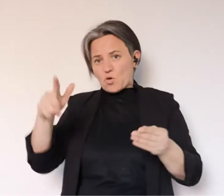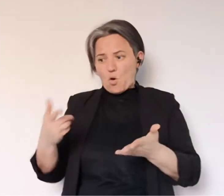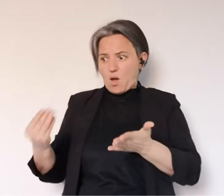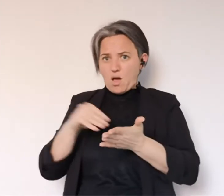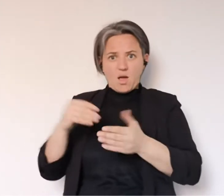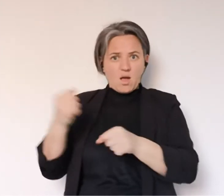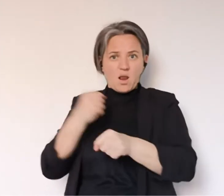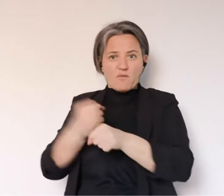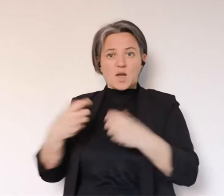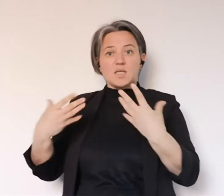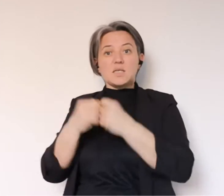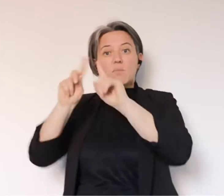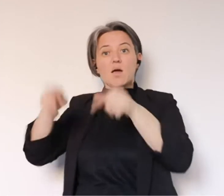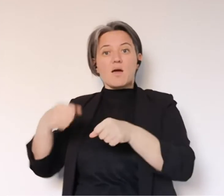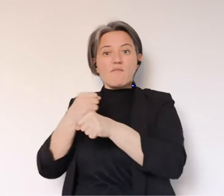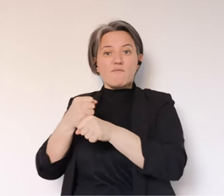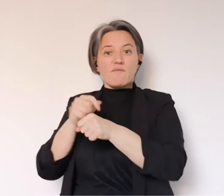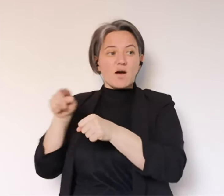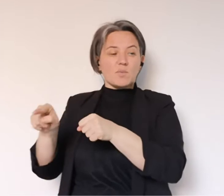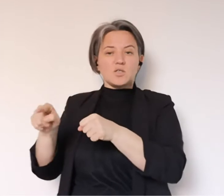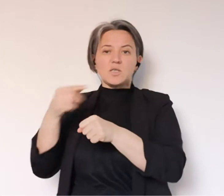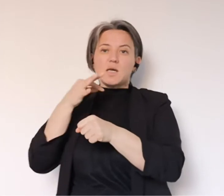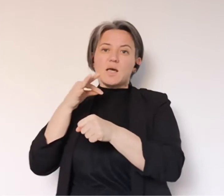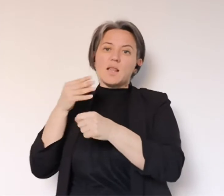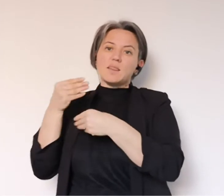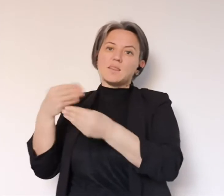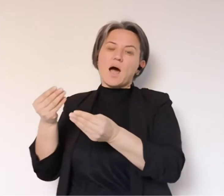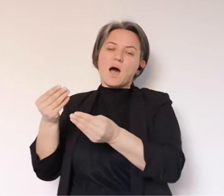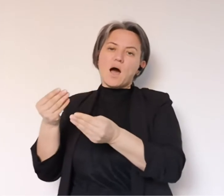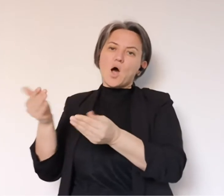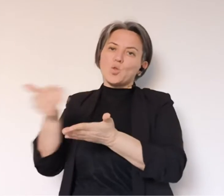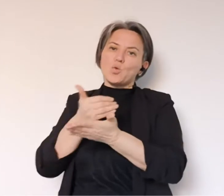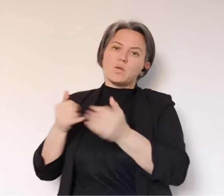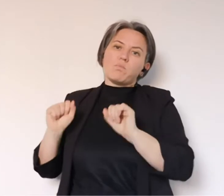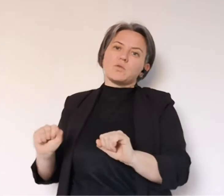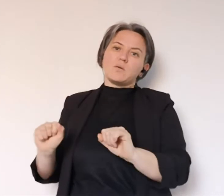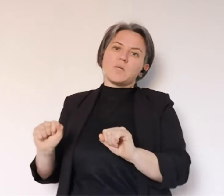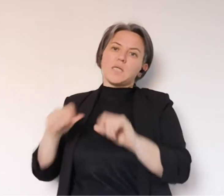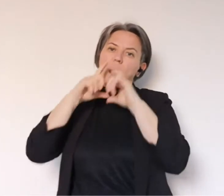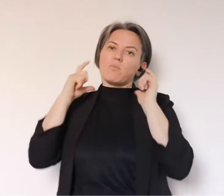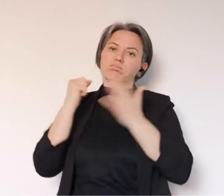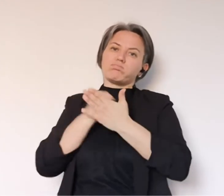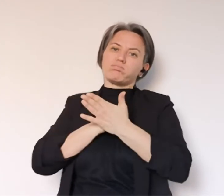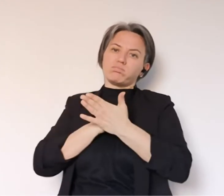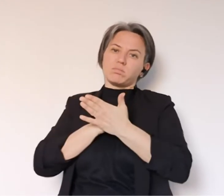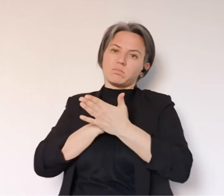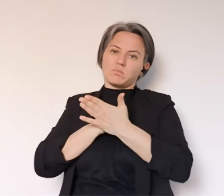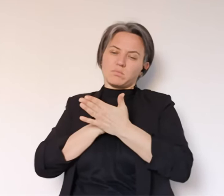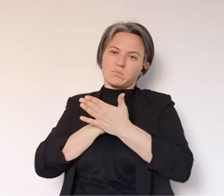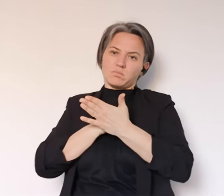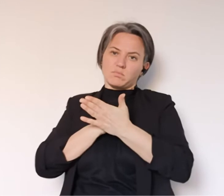vi badisco, stiamo lavorando assieme alle farmacie per avere un grande ordine che dia l'opportunità a tutti di avere